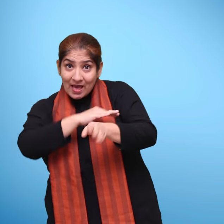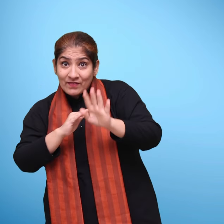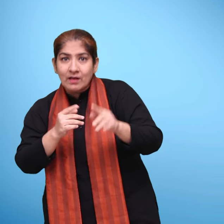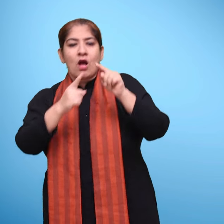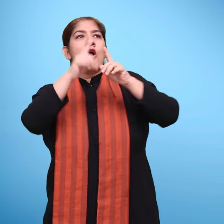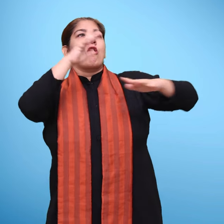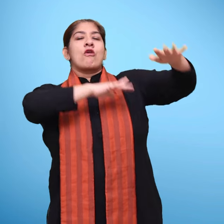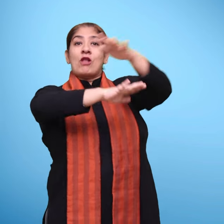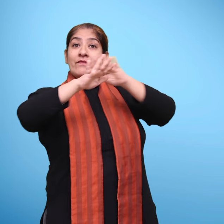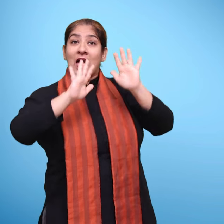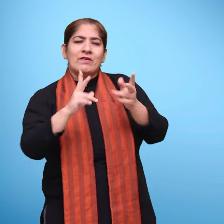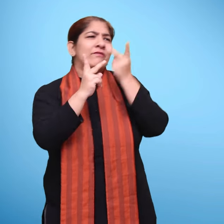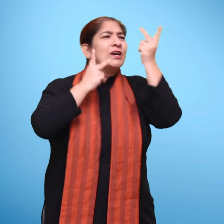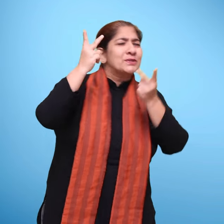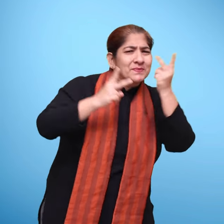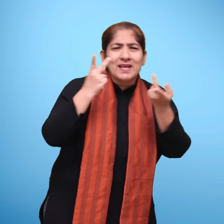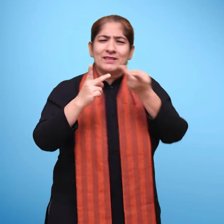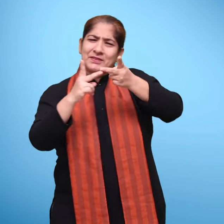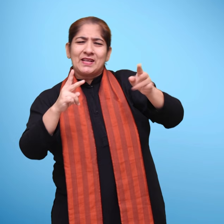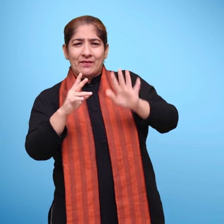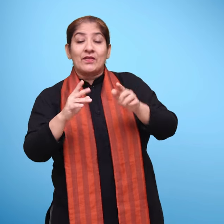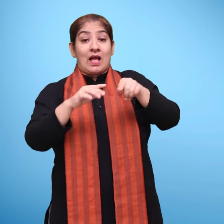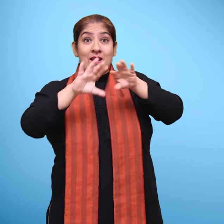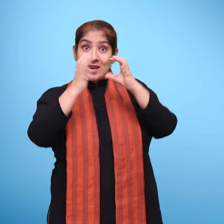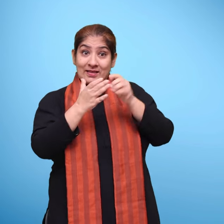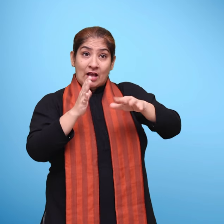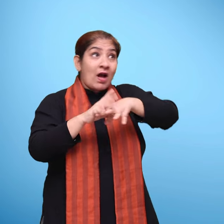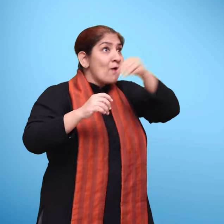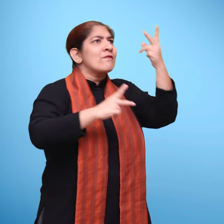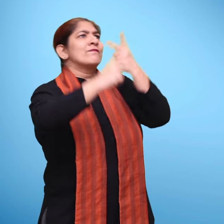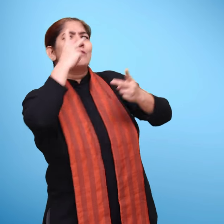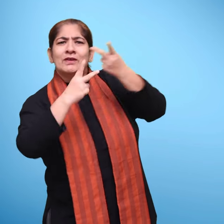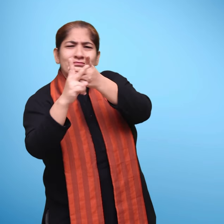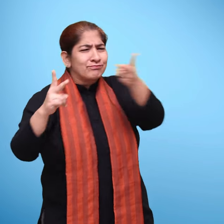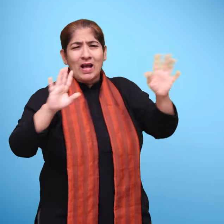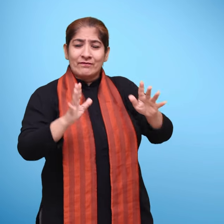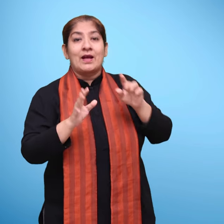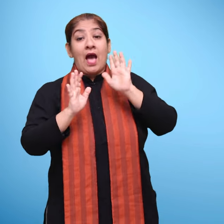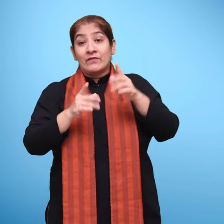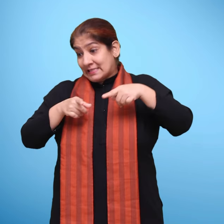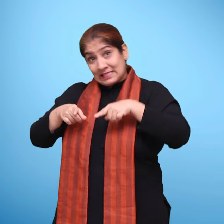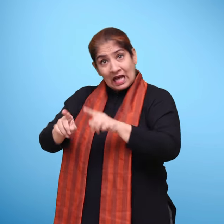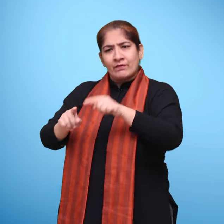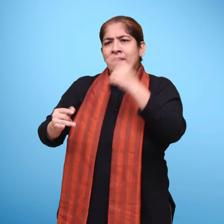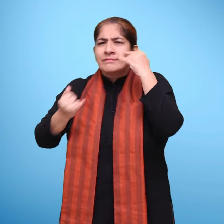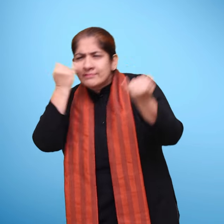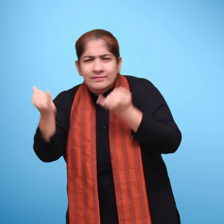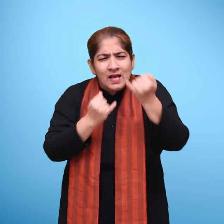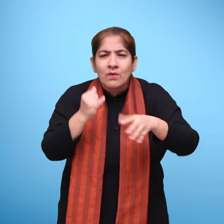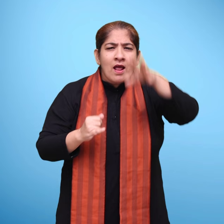कक्ष के इर्द गिर्द फैली अनंत प्रक्रिती से अवगत कराएं उन्हें स्वैम खोजबीन करके सीखने के लिए प्रोच साहित